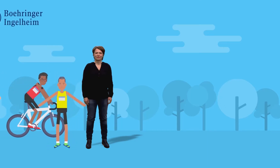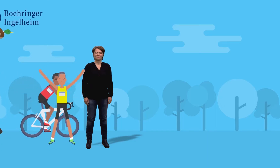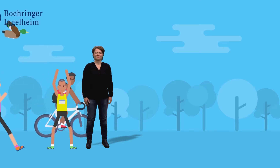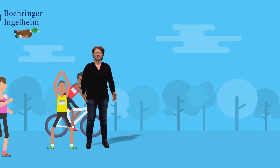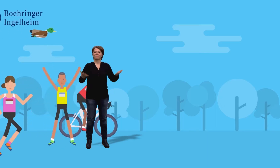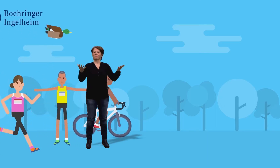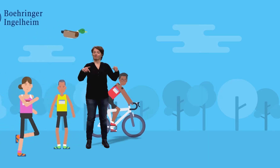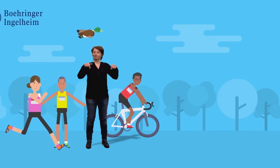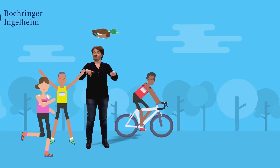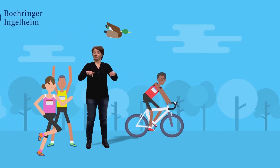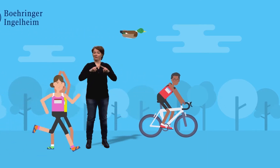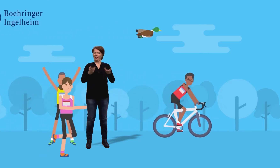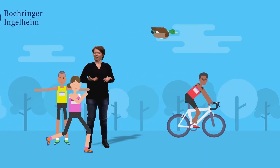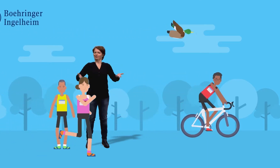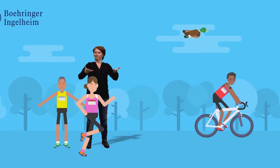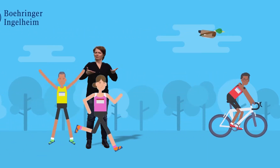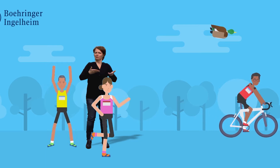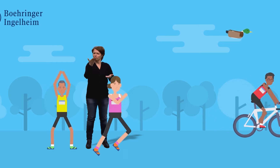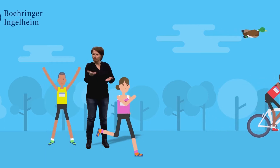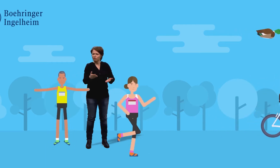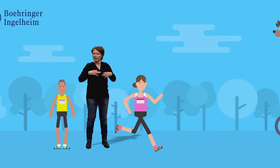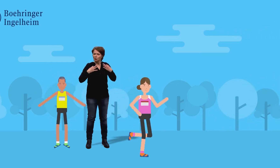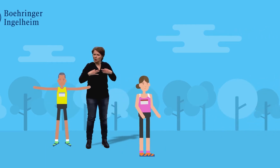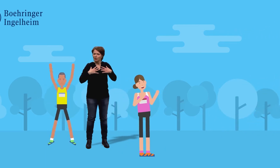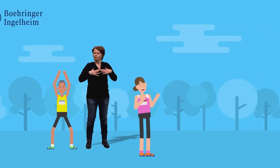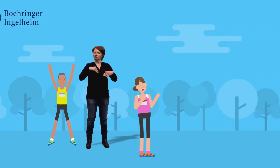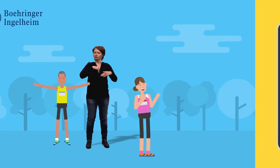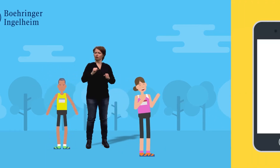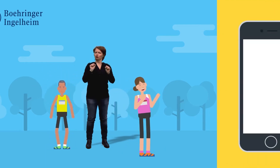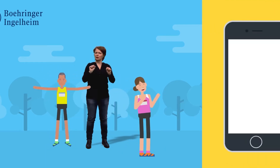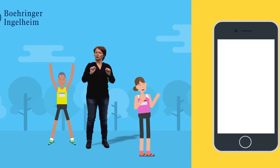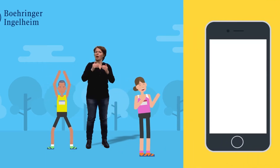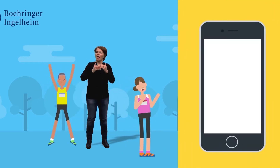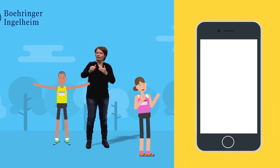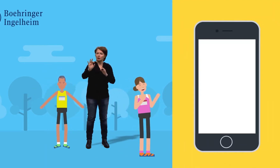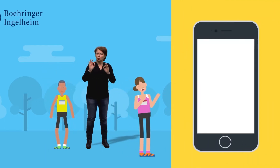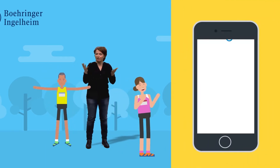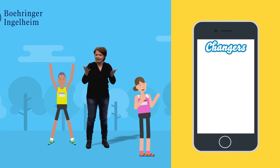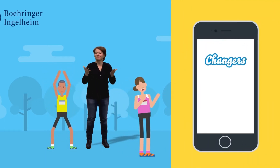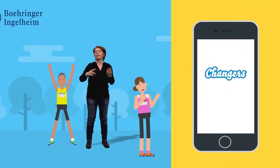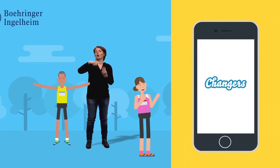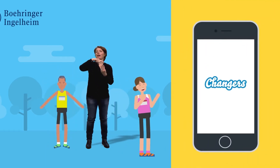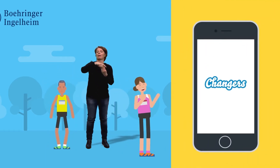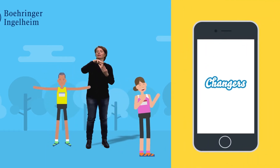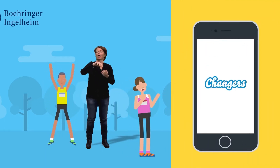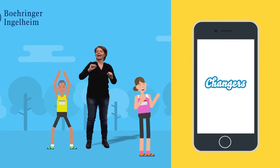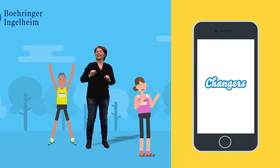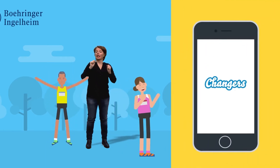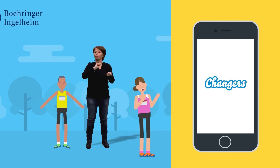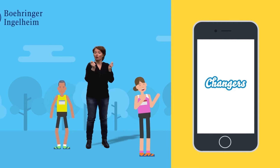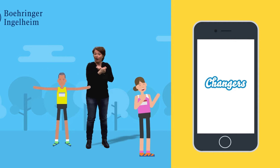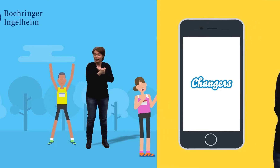Gemeinsam wollen wir die Welt ein bisschen gesünder, sicherer und nachhaltiger machen. Deshalb startet Böhringer die Initiative